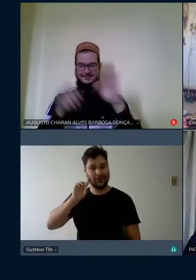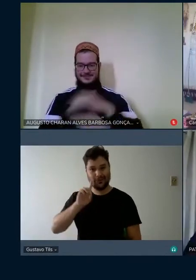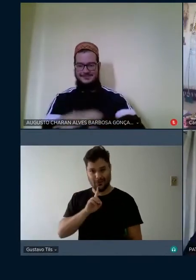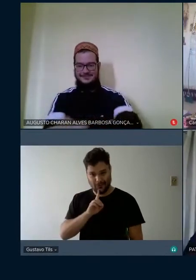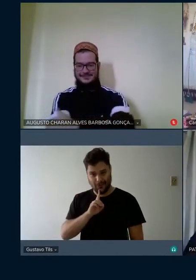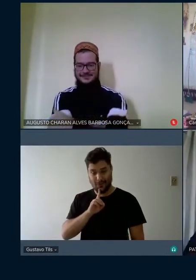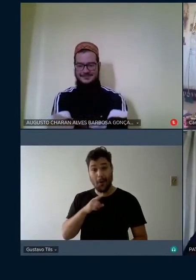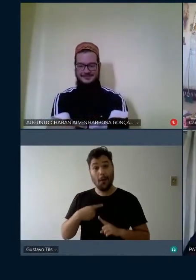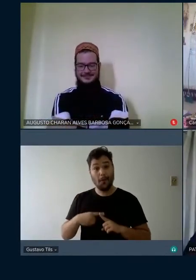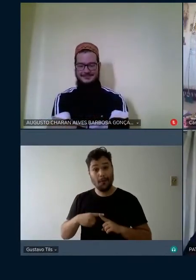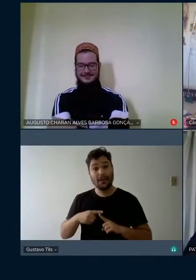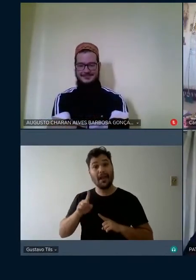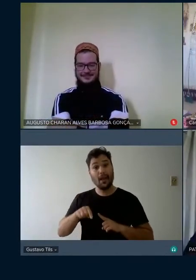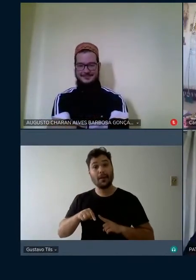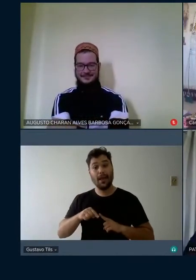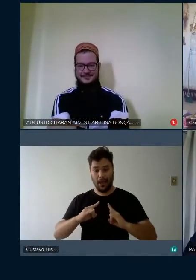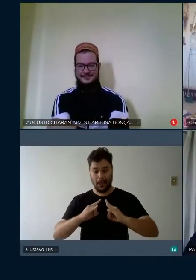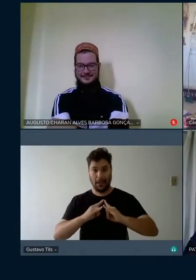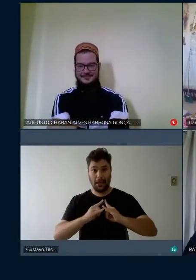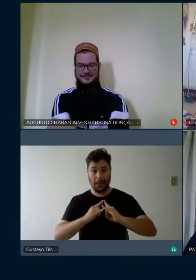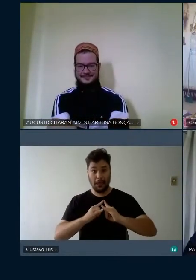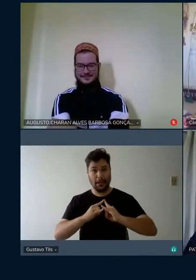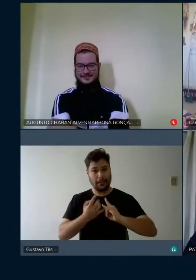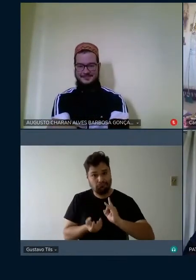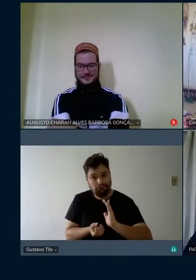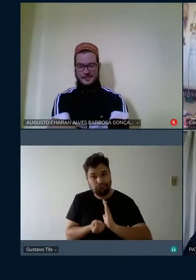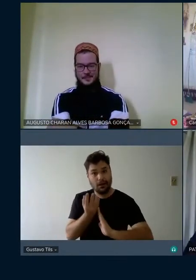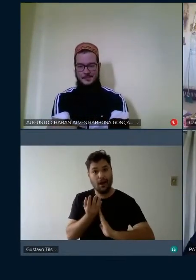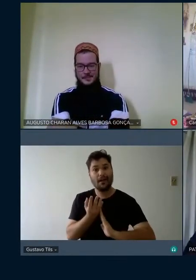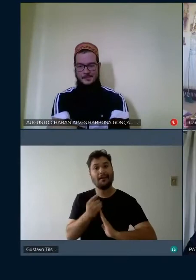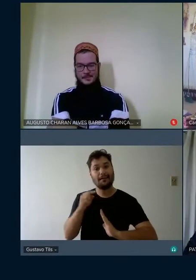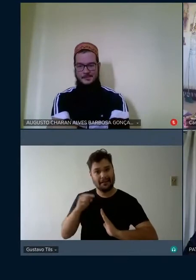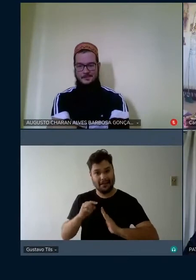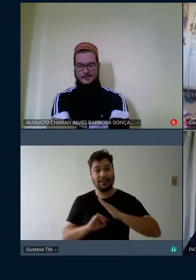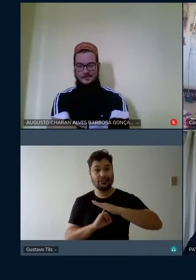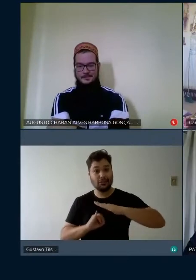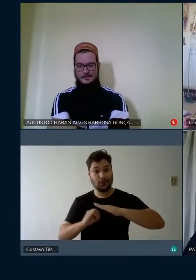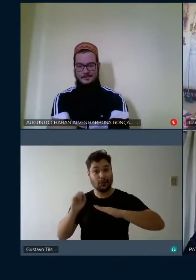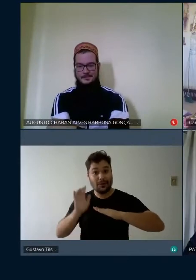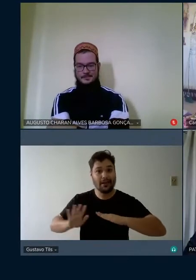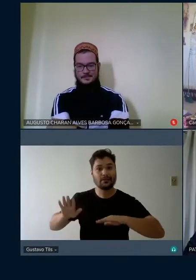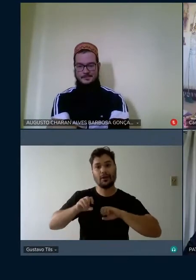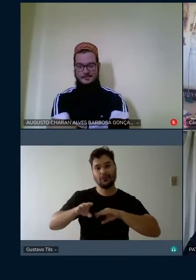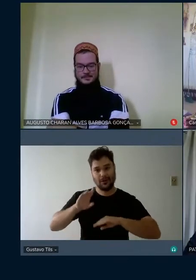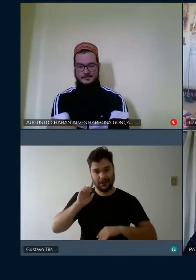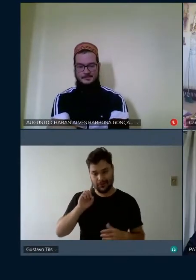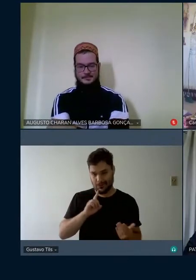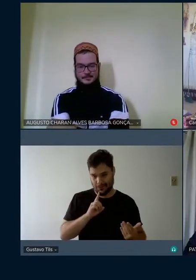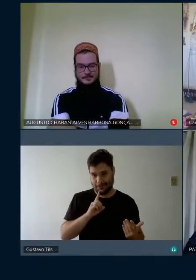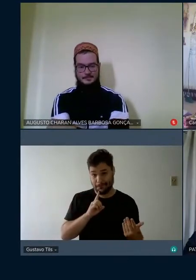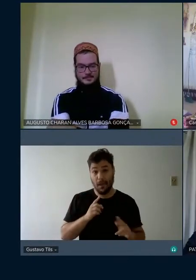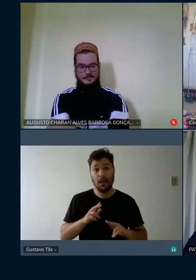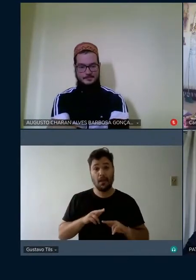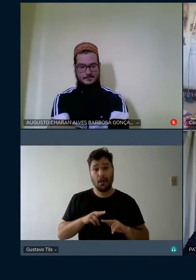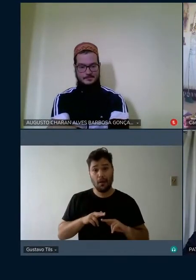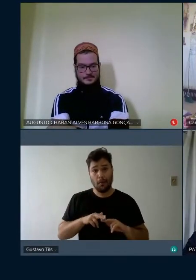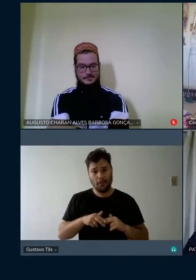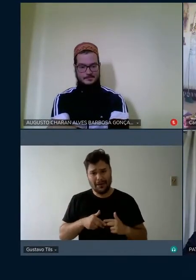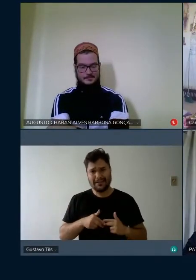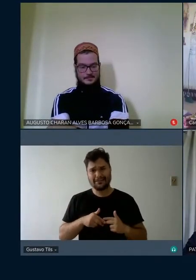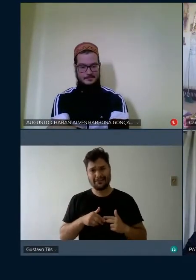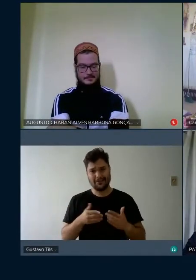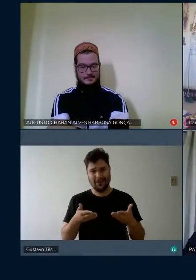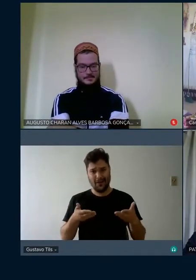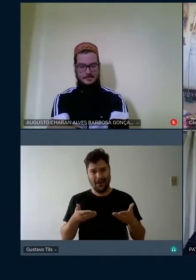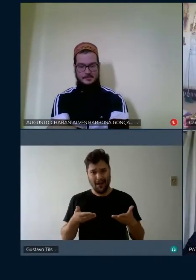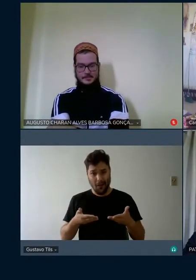ser o dia da inauguração do INES Instituto Nacional de Educação de Surdos então é muito simbólico